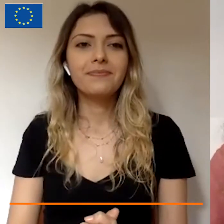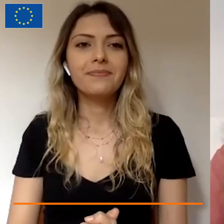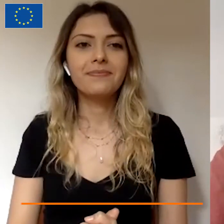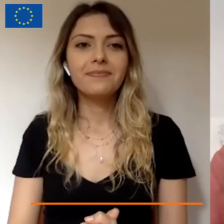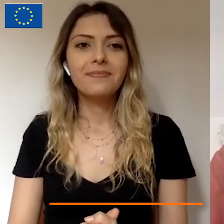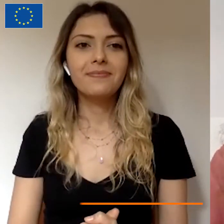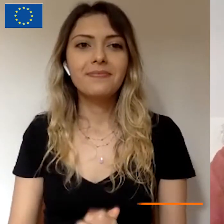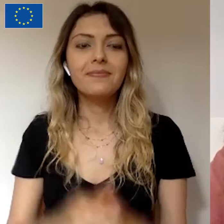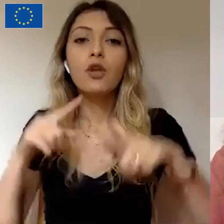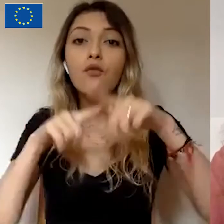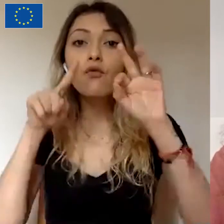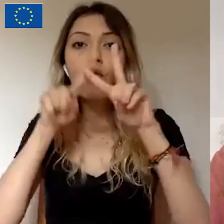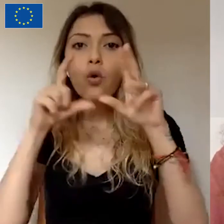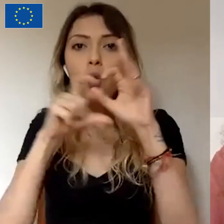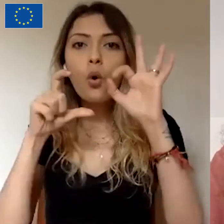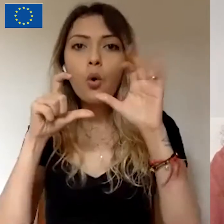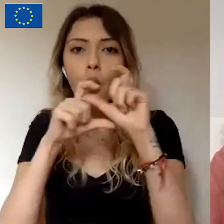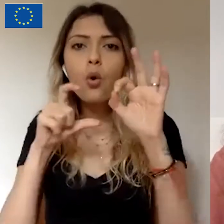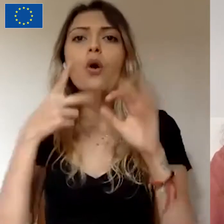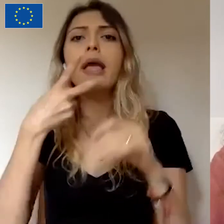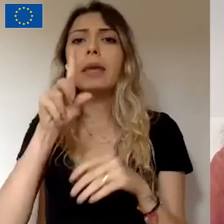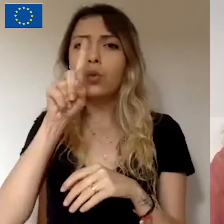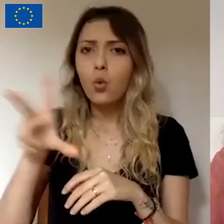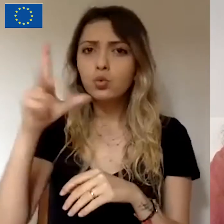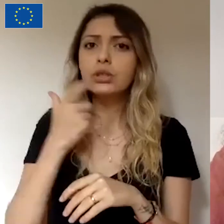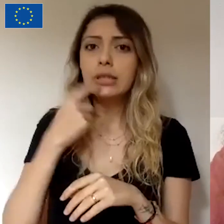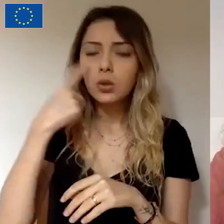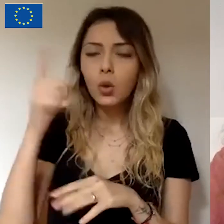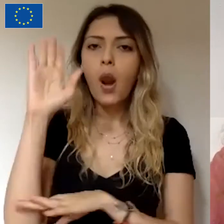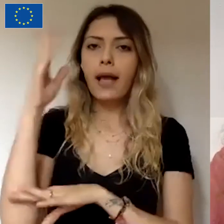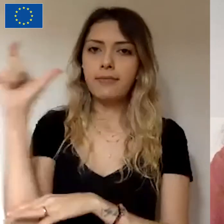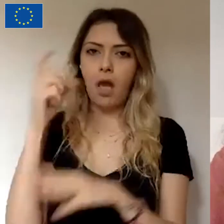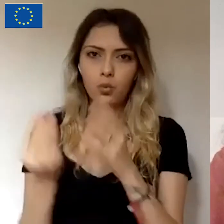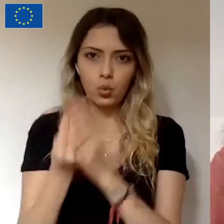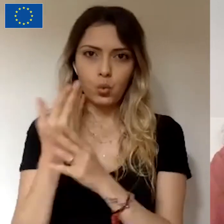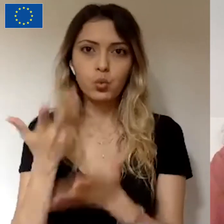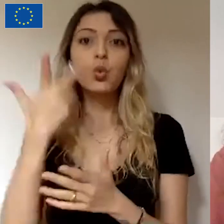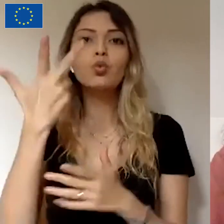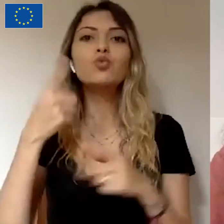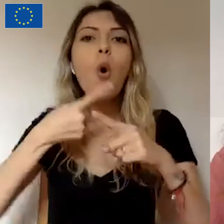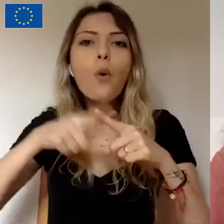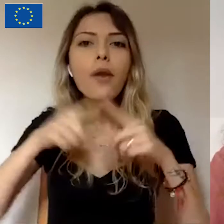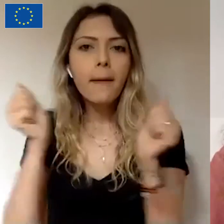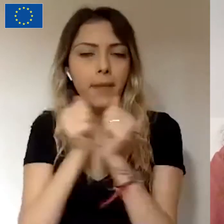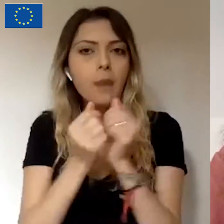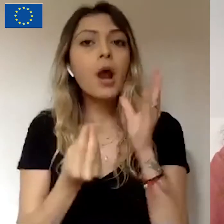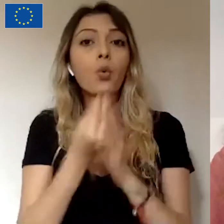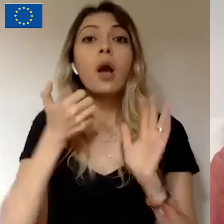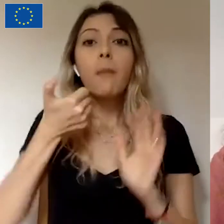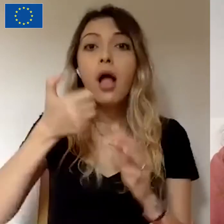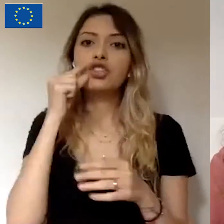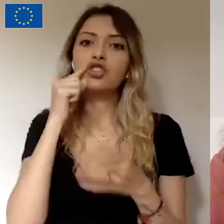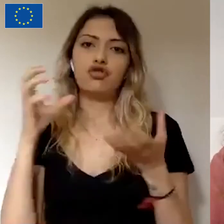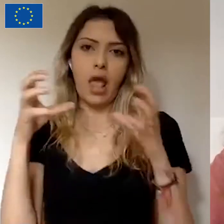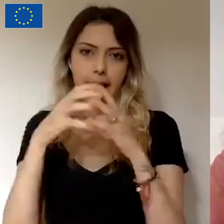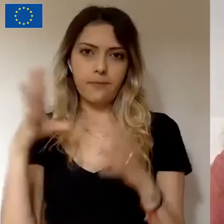Fon Google 2013 yılının Kasım ayında kuruldu. Üç kurucu ortak olmak üzere altı kişilik bir ekiple yola çıktı. Ve